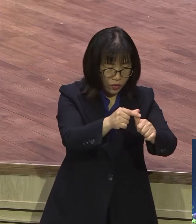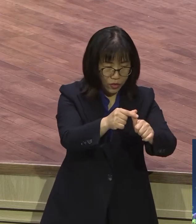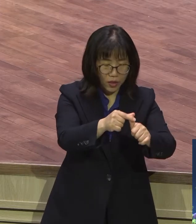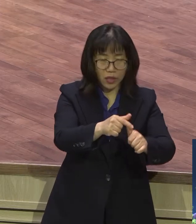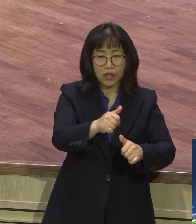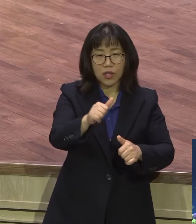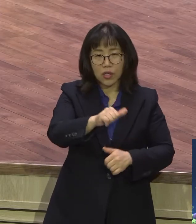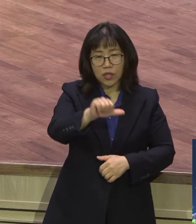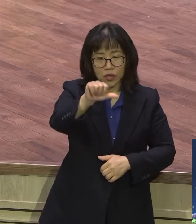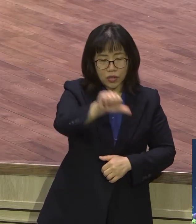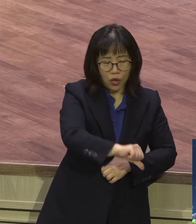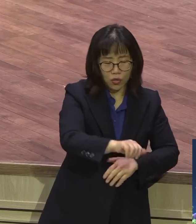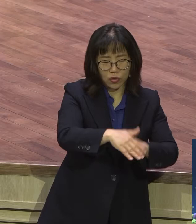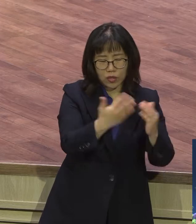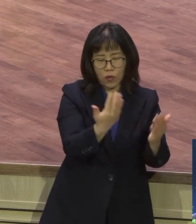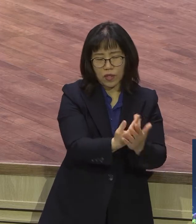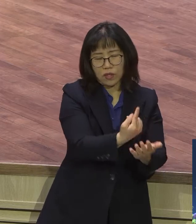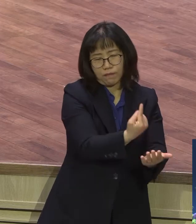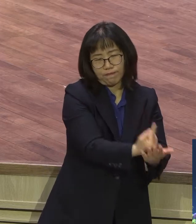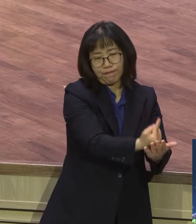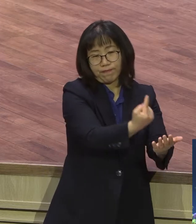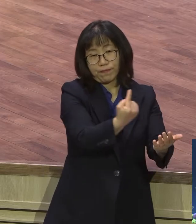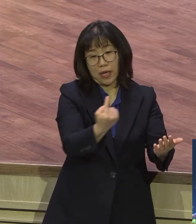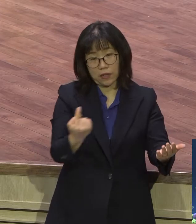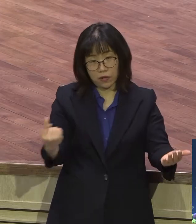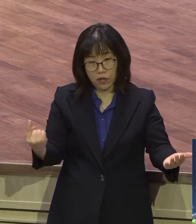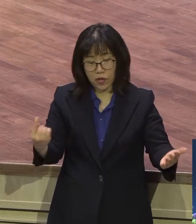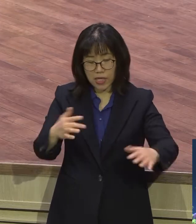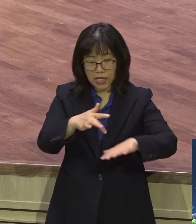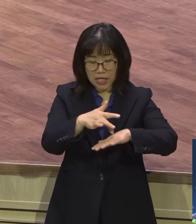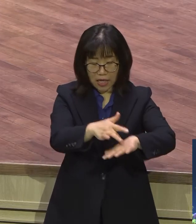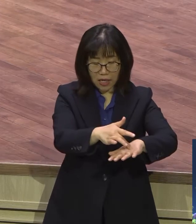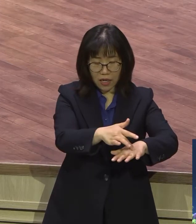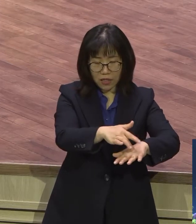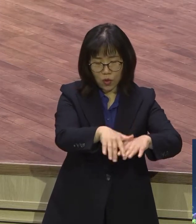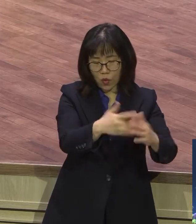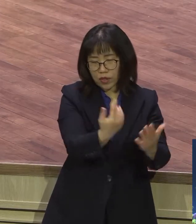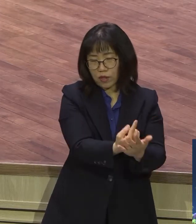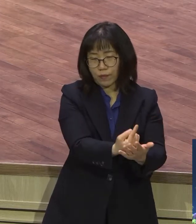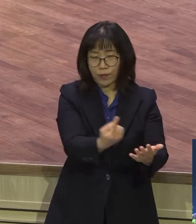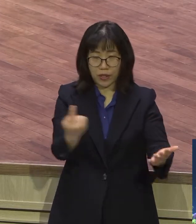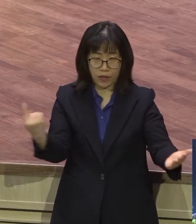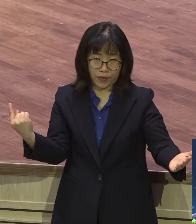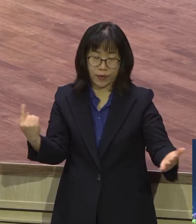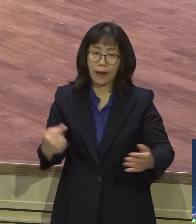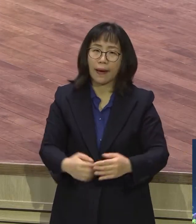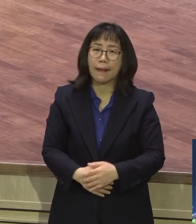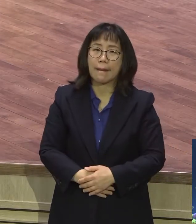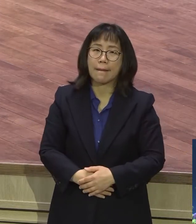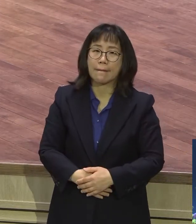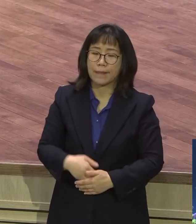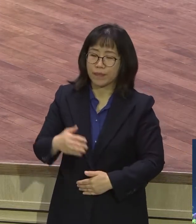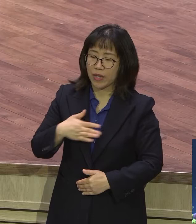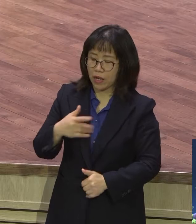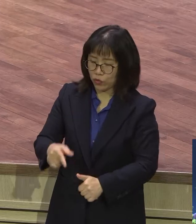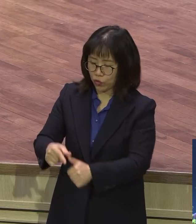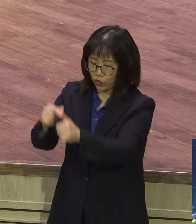사단의 노예에서 빠져나왔다. 부신카제에서나 빠져나왔다. 나는 구원받았다. 구원의